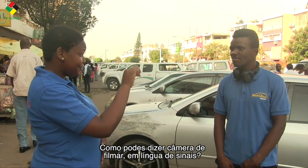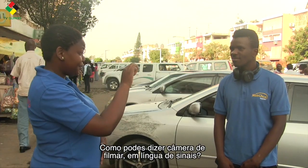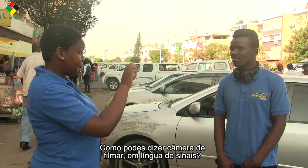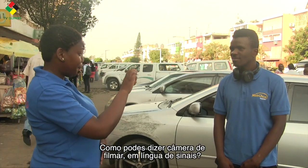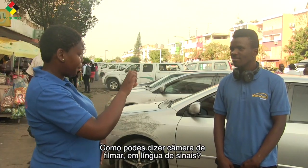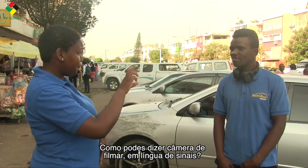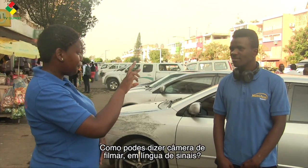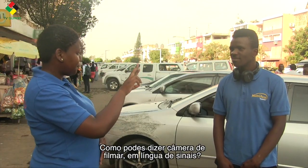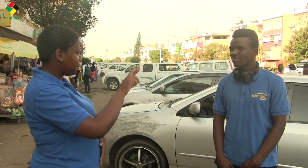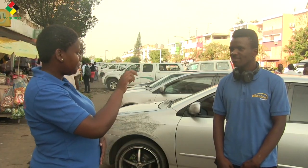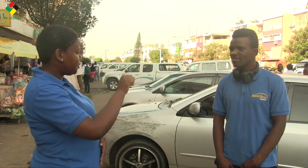e Língua de Sinais?